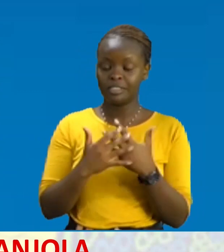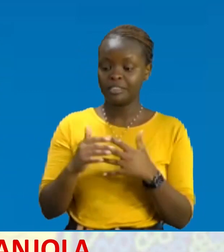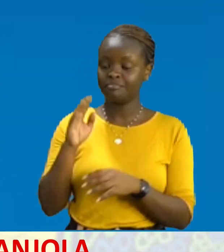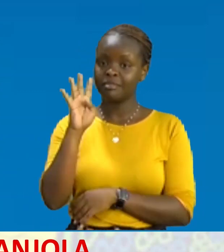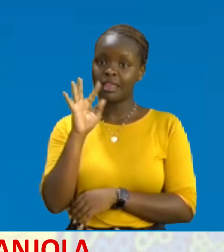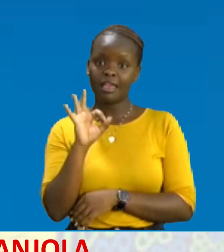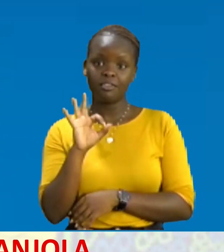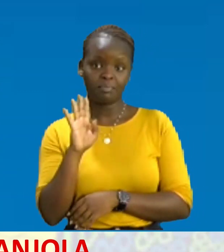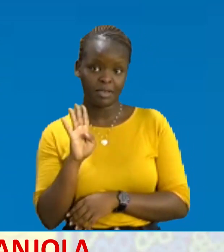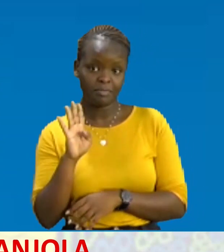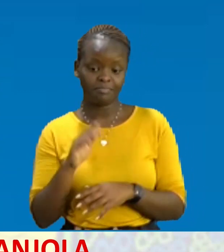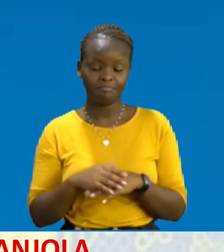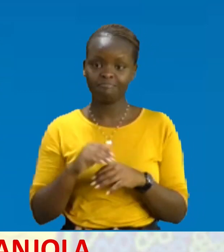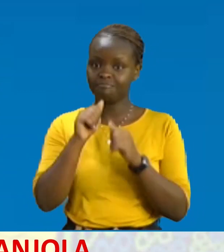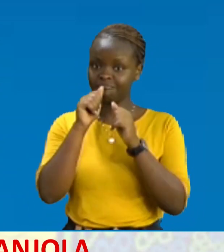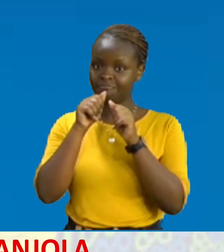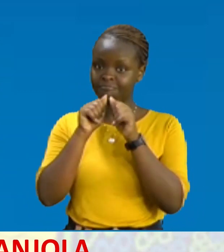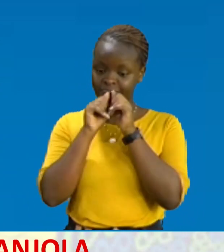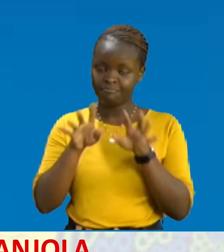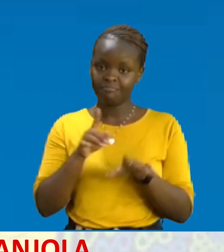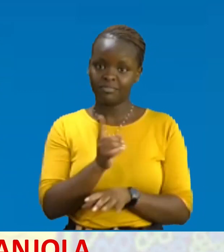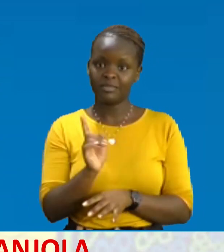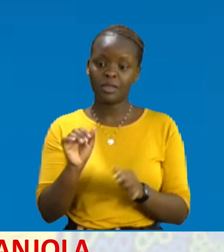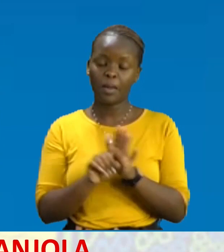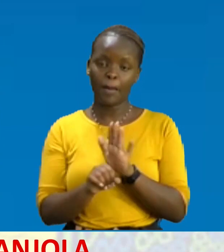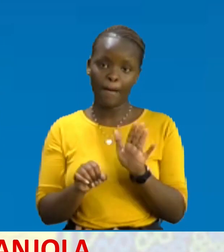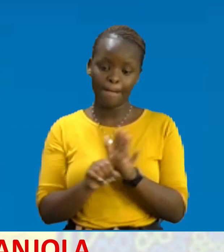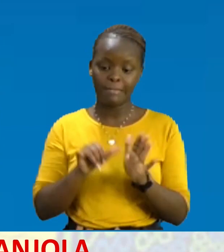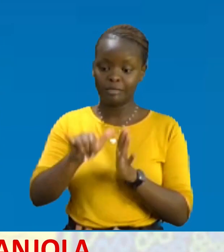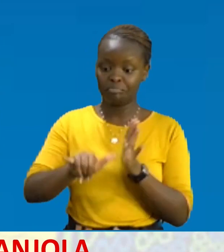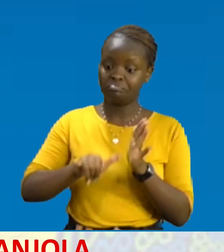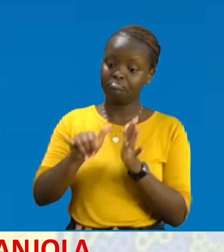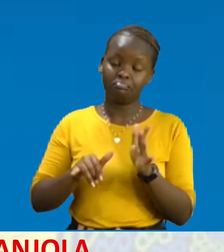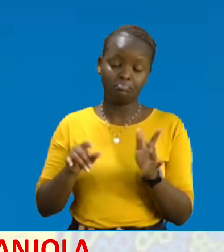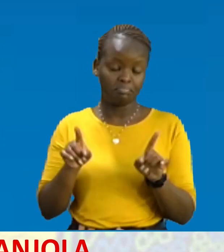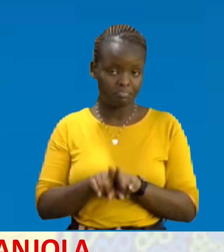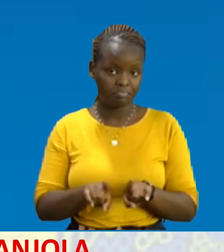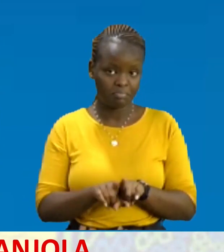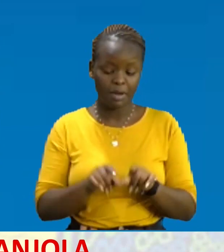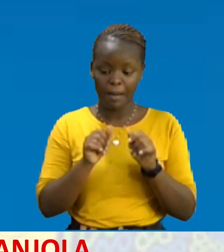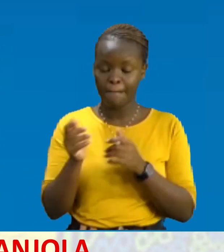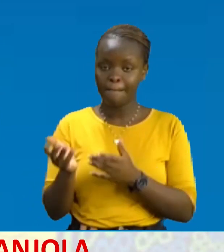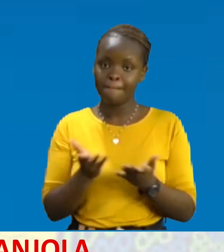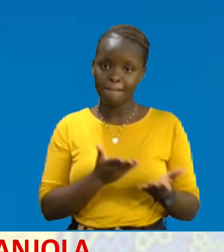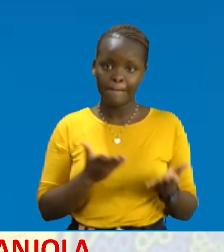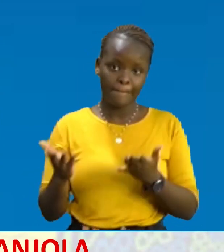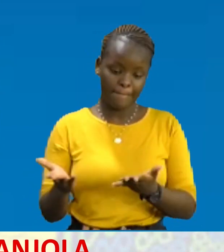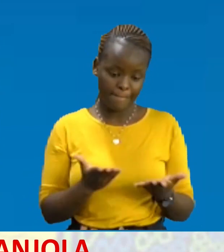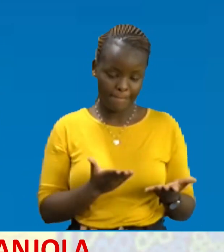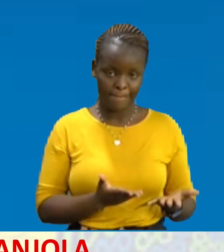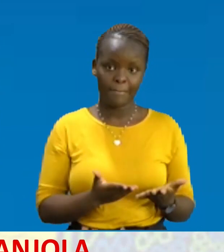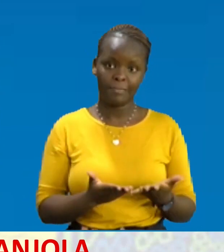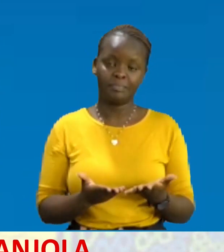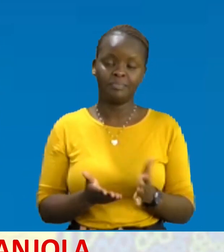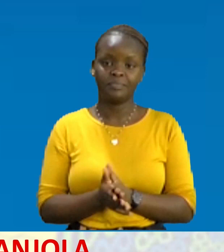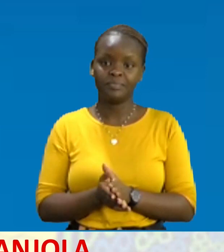Mungu wa kubareki sana Na pia kama unatutazama kupitia YouTube channel God bless you so much Na ombali ukaribisha tika hali